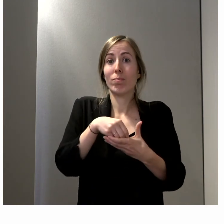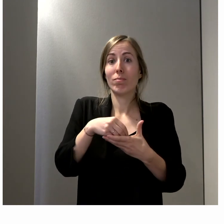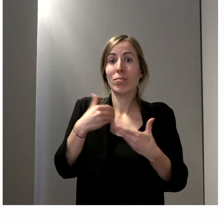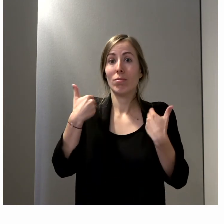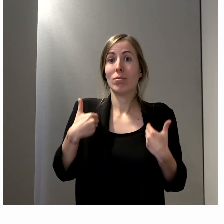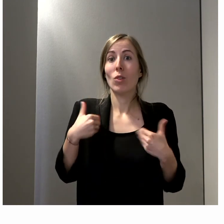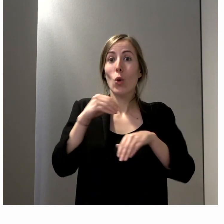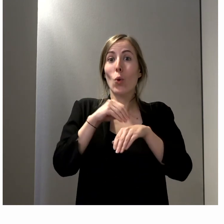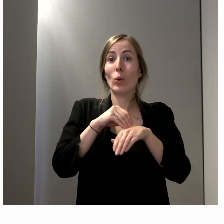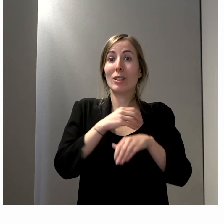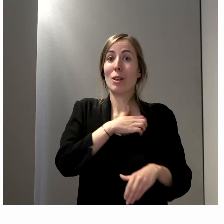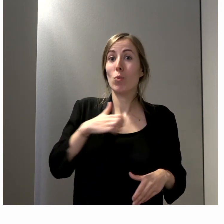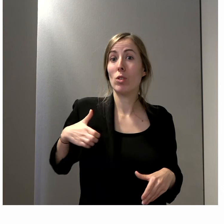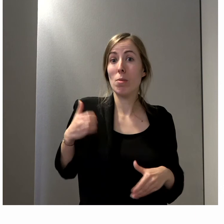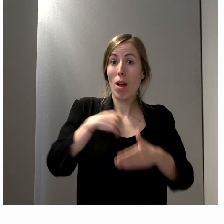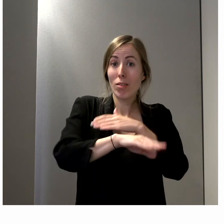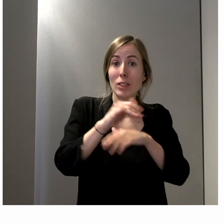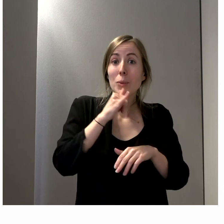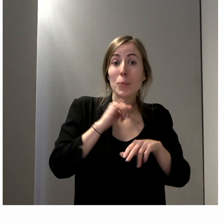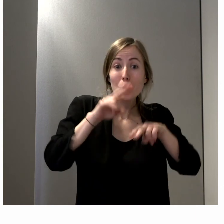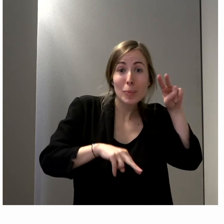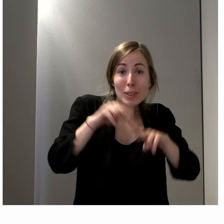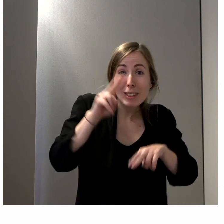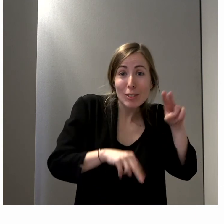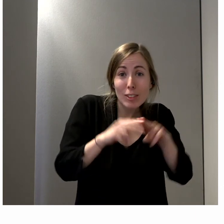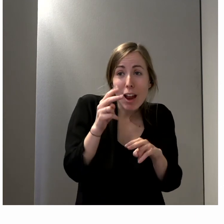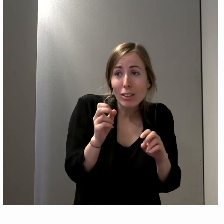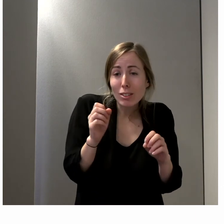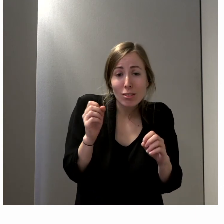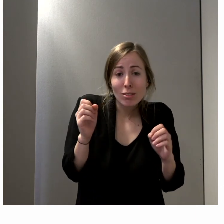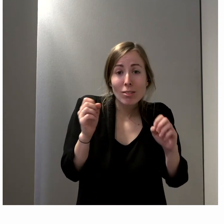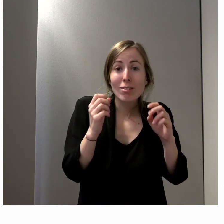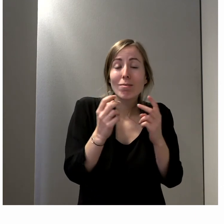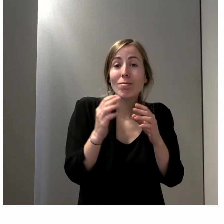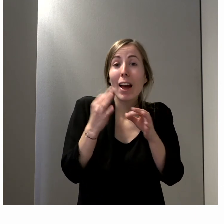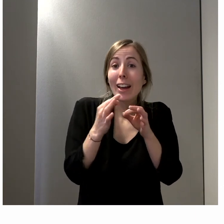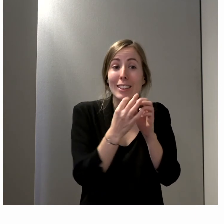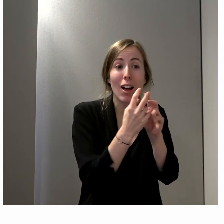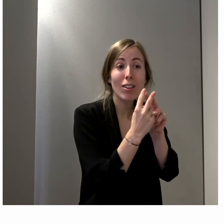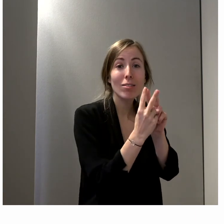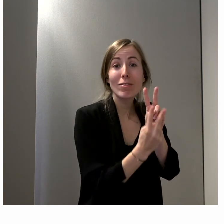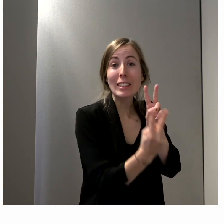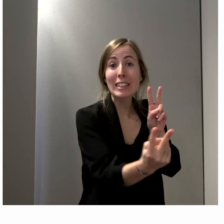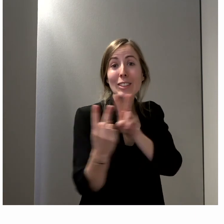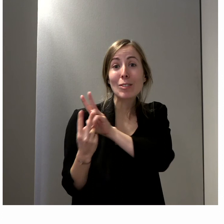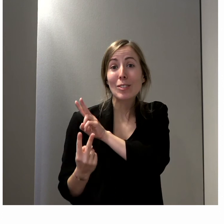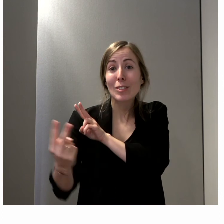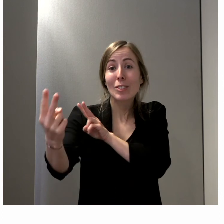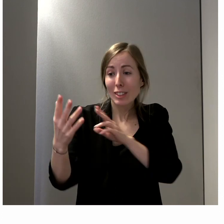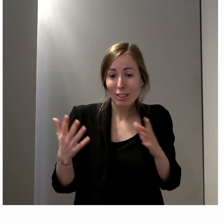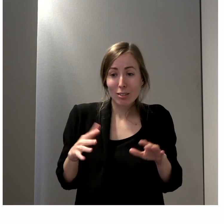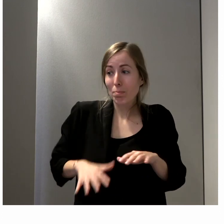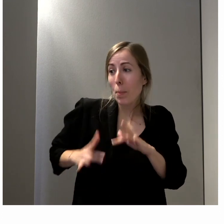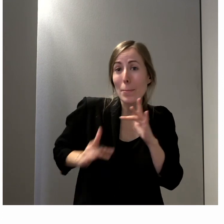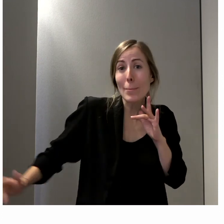municipal dans un petit village dans les rots en plein milieu des vignes pas trop loin de Montpellier, c'est des communes qui